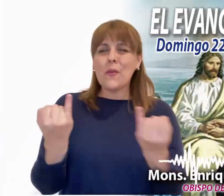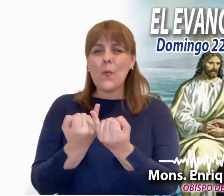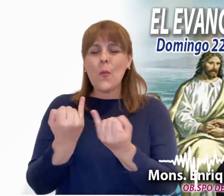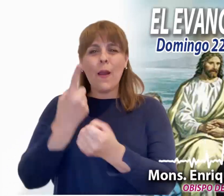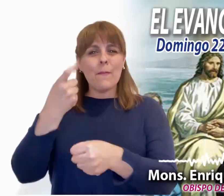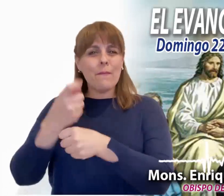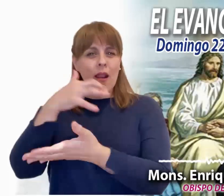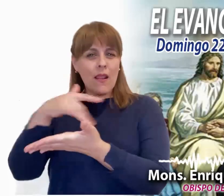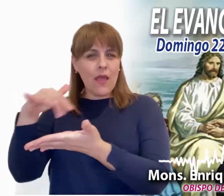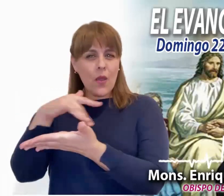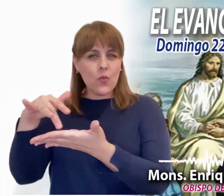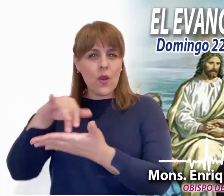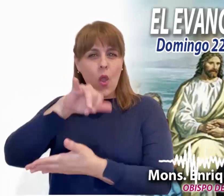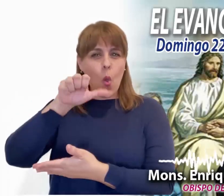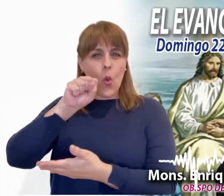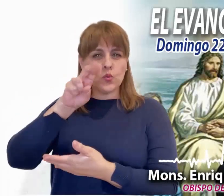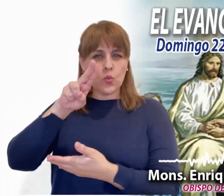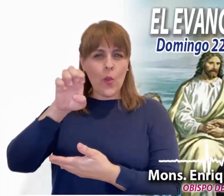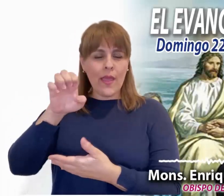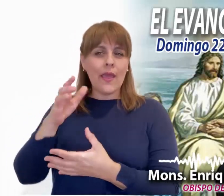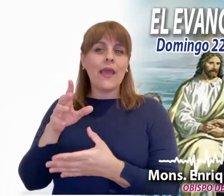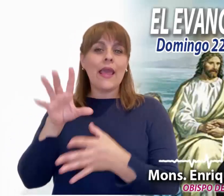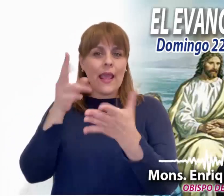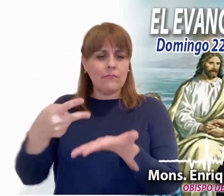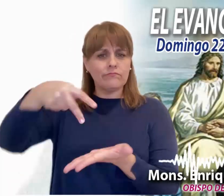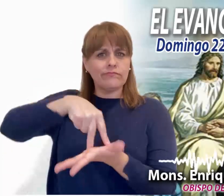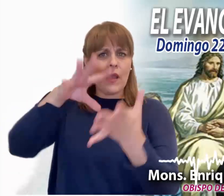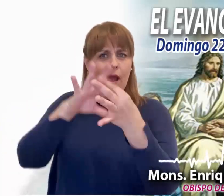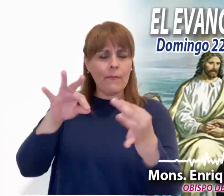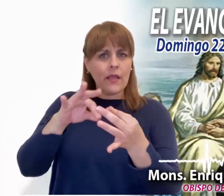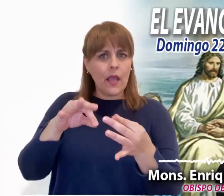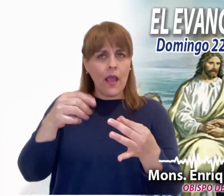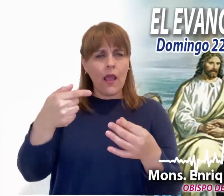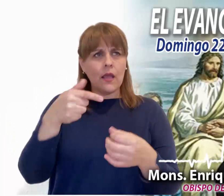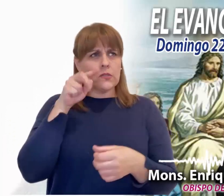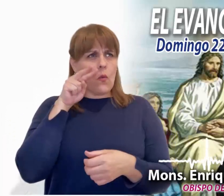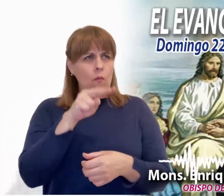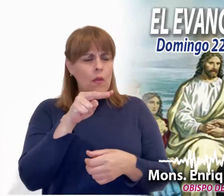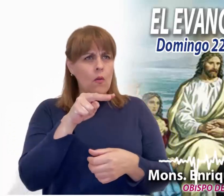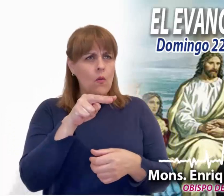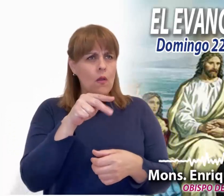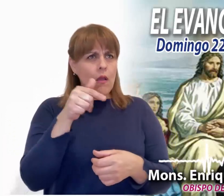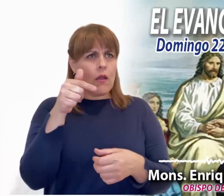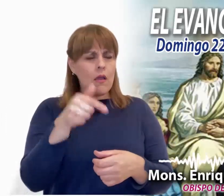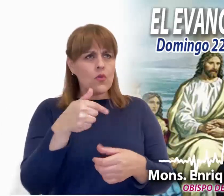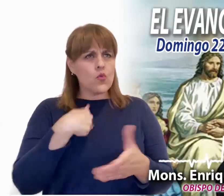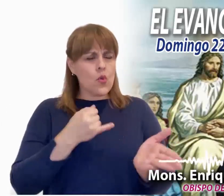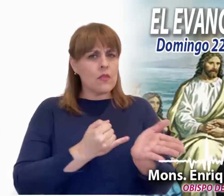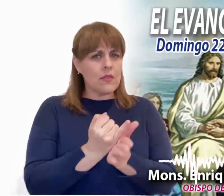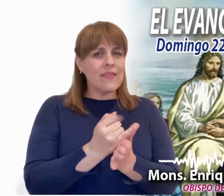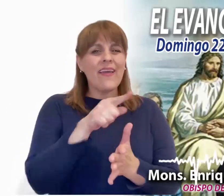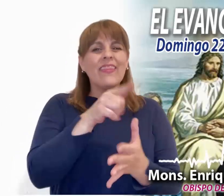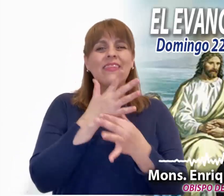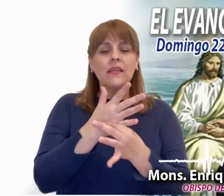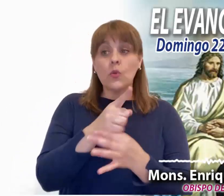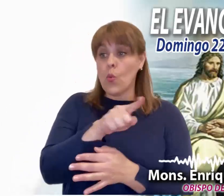como en la primera lectura, el discurso de Josué provoca una decisión, si no les agrada